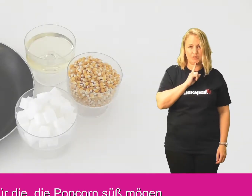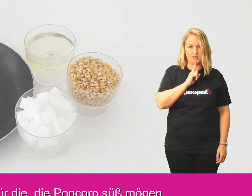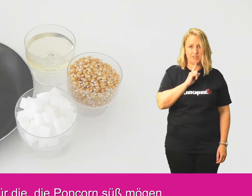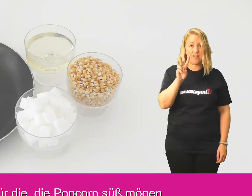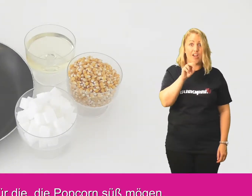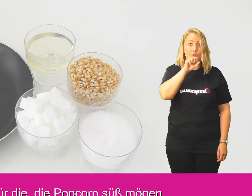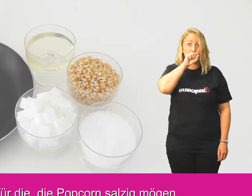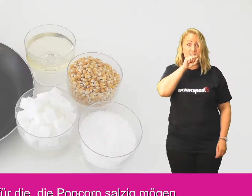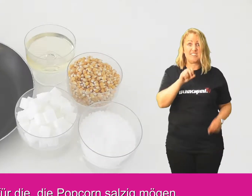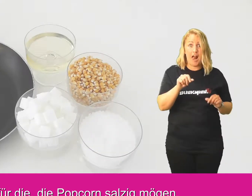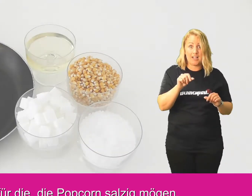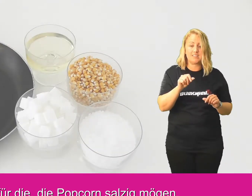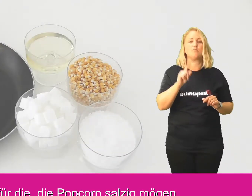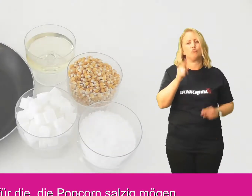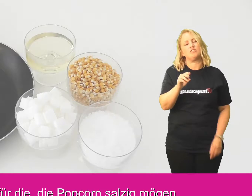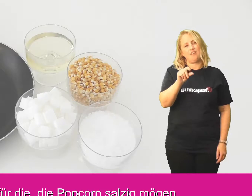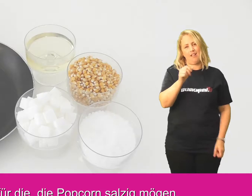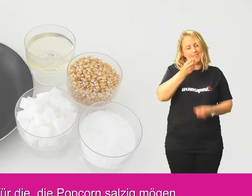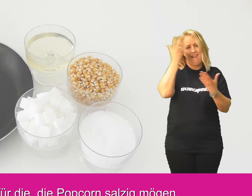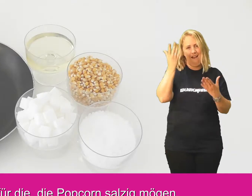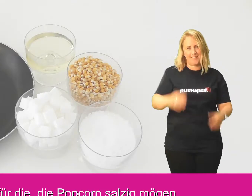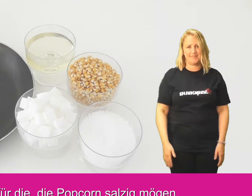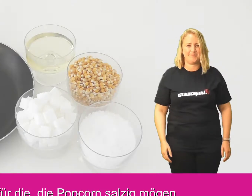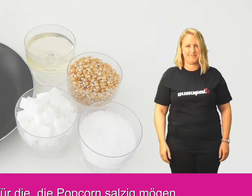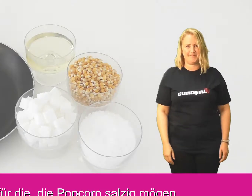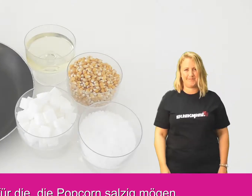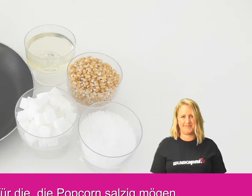süß mögen oder salz für die die popcorn salz